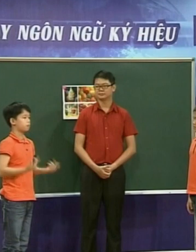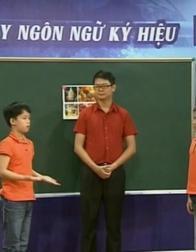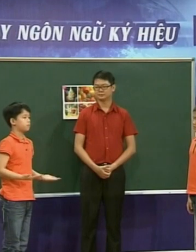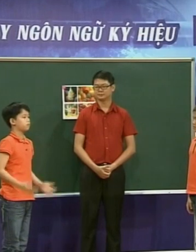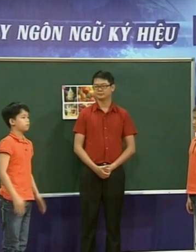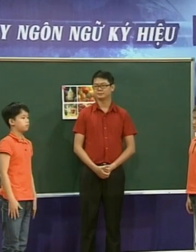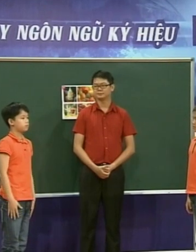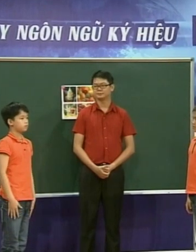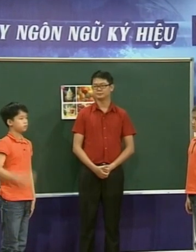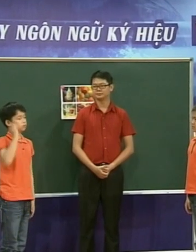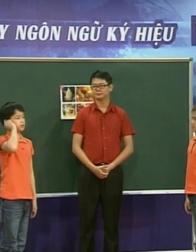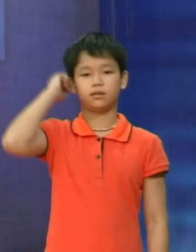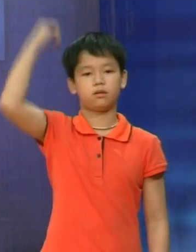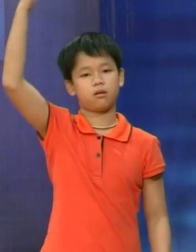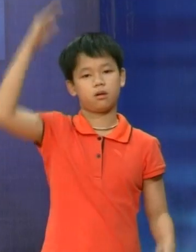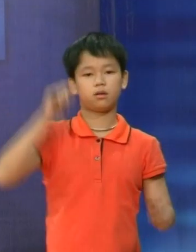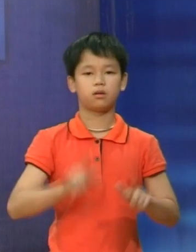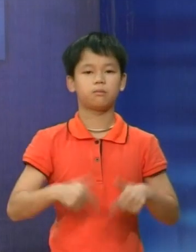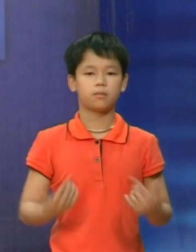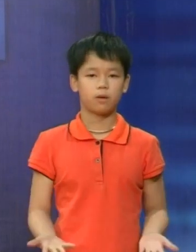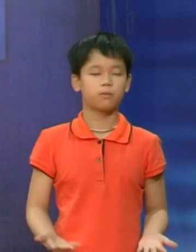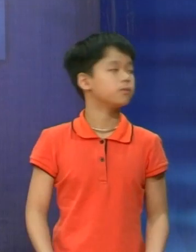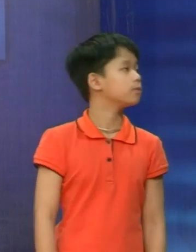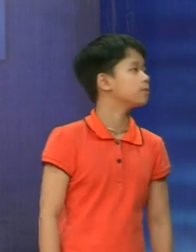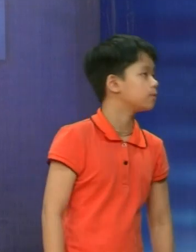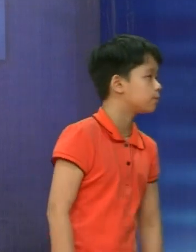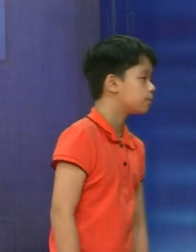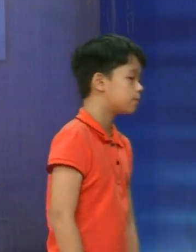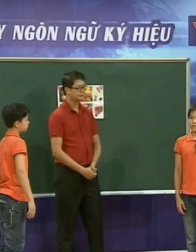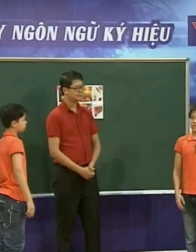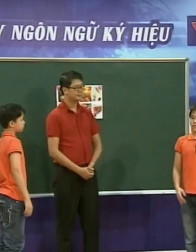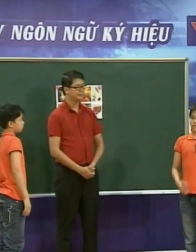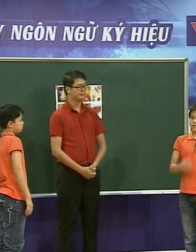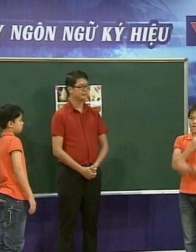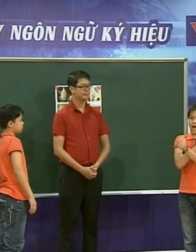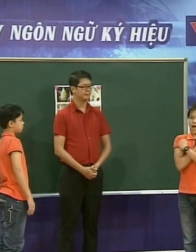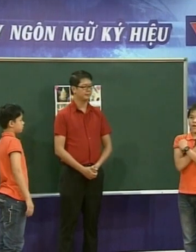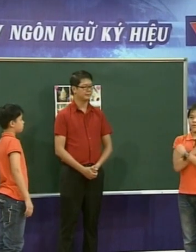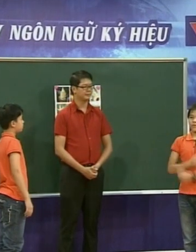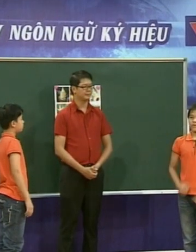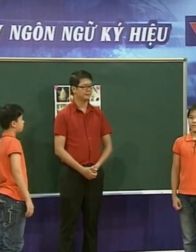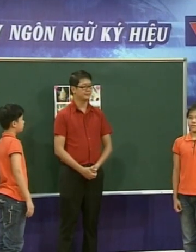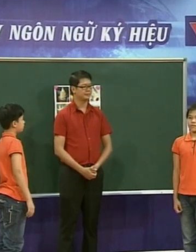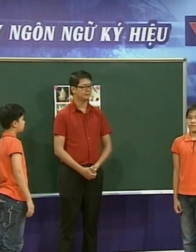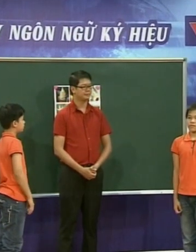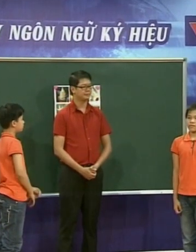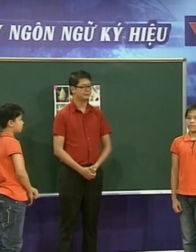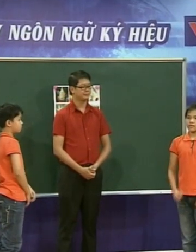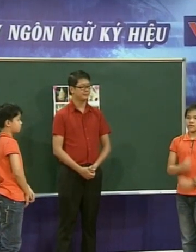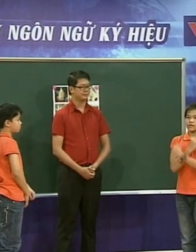rồi là người như thế nào Người chị là người như thế nào nhỉ À chị yêu thương em này